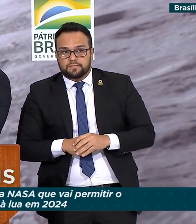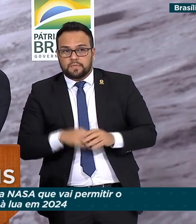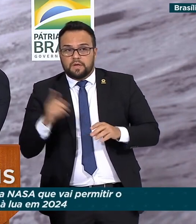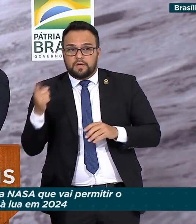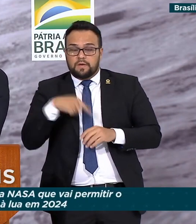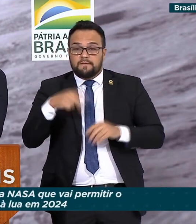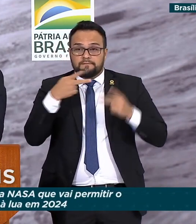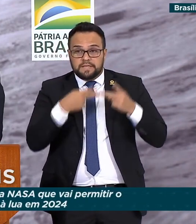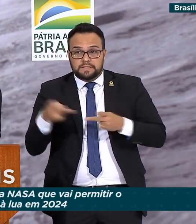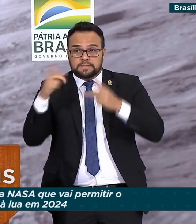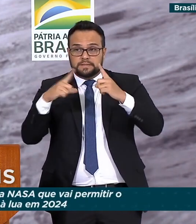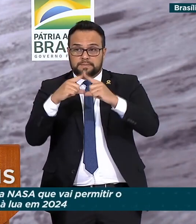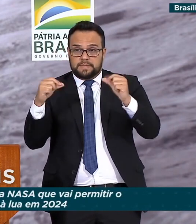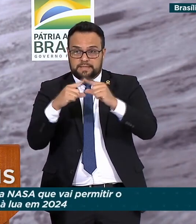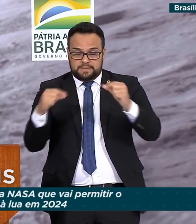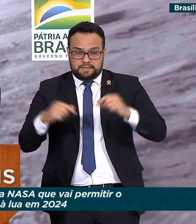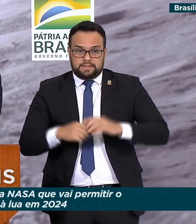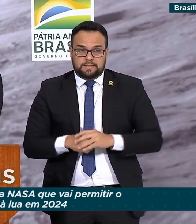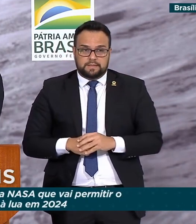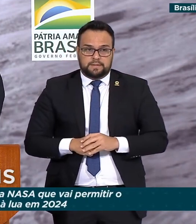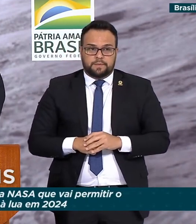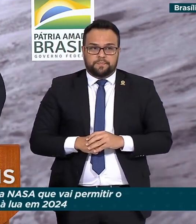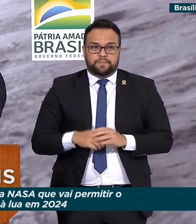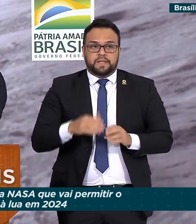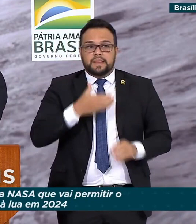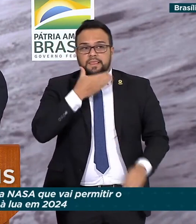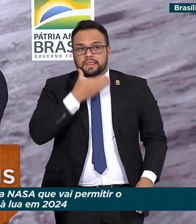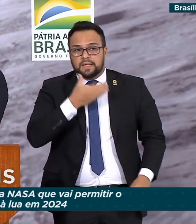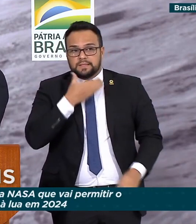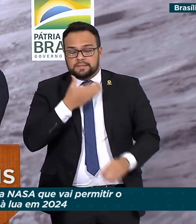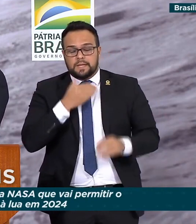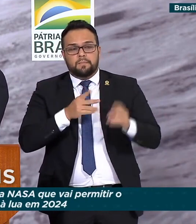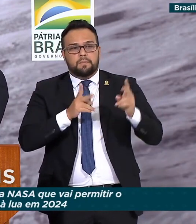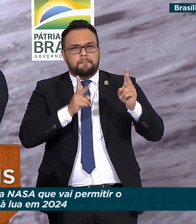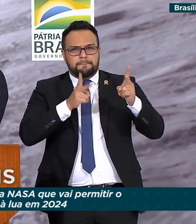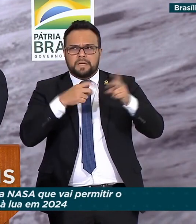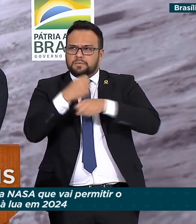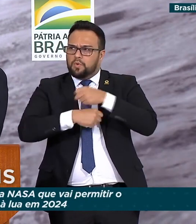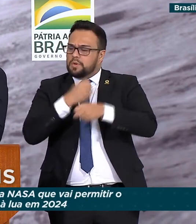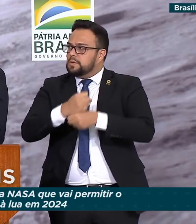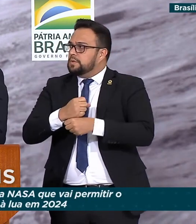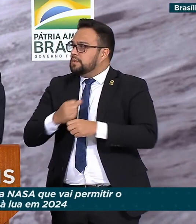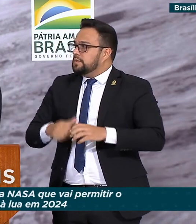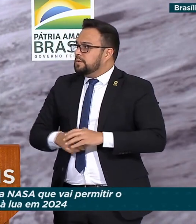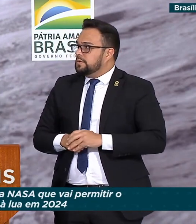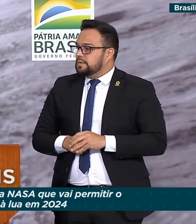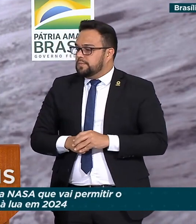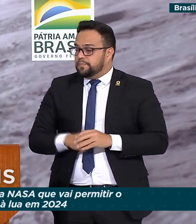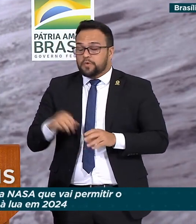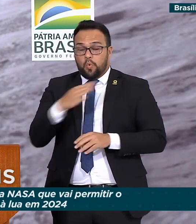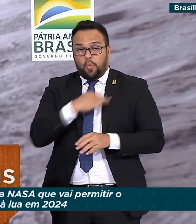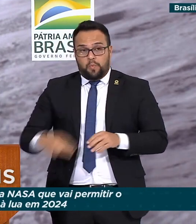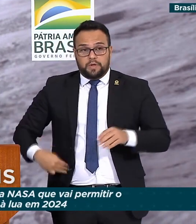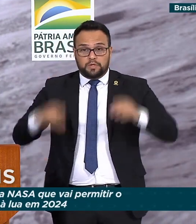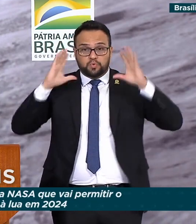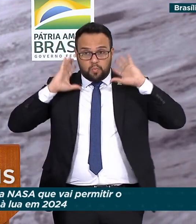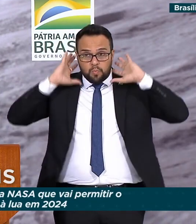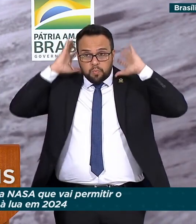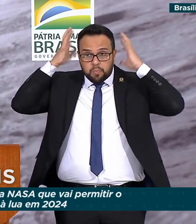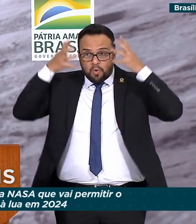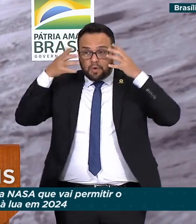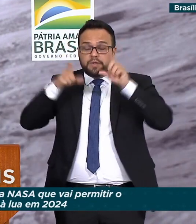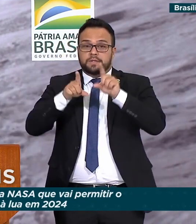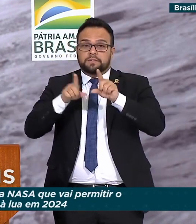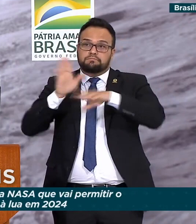Segurança Nacional norte-americano. Em dezembro daquele mesmo ano, dois meses depois, ou menos até de dois meses, o ministro Marcos Pontes e o então